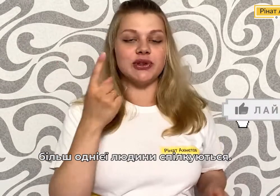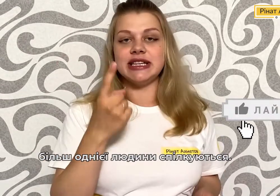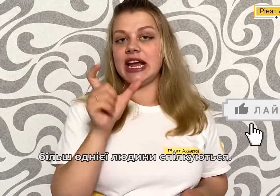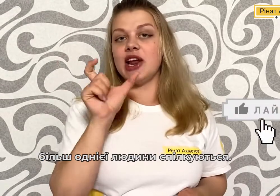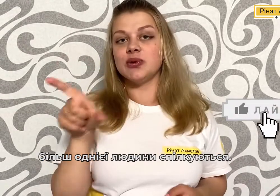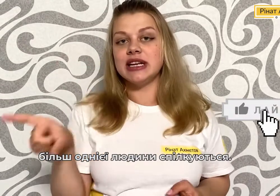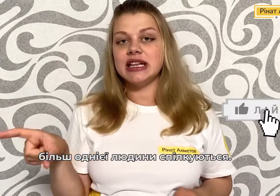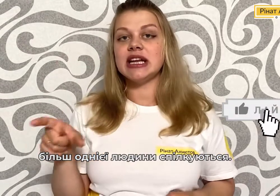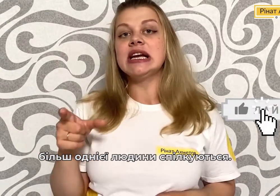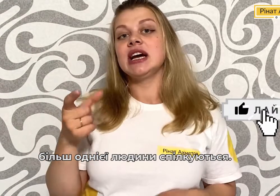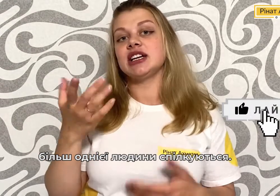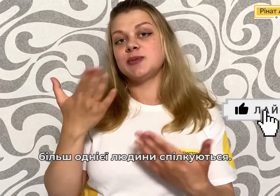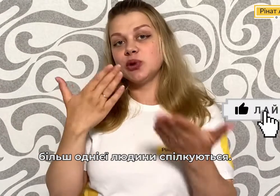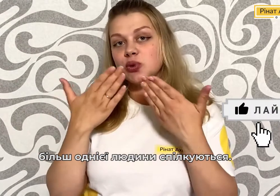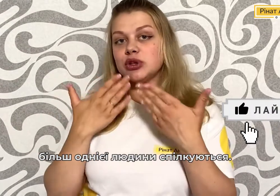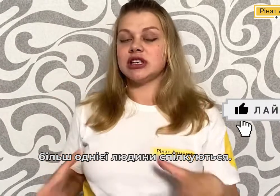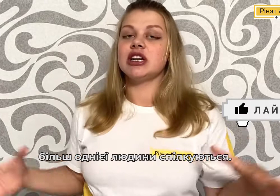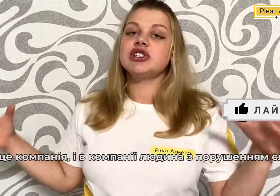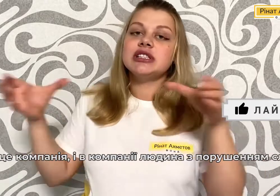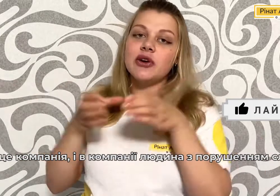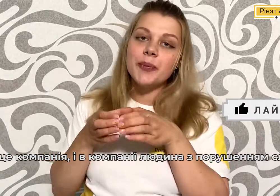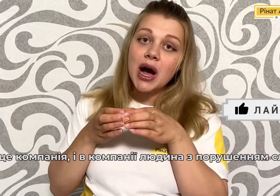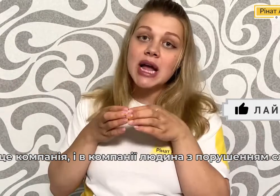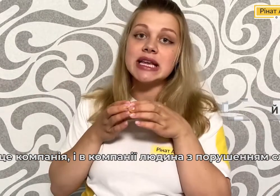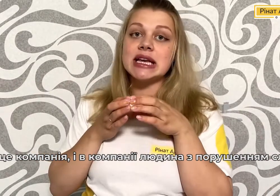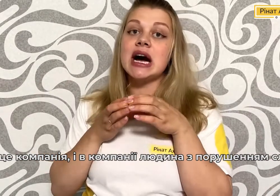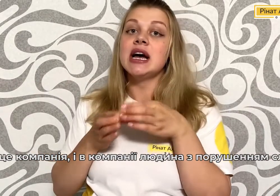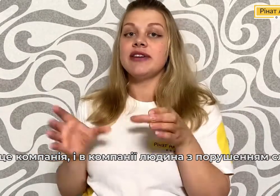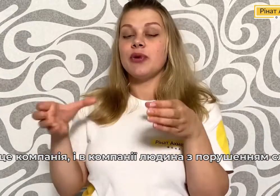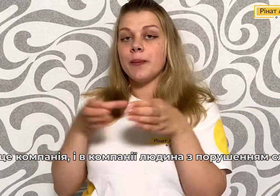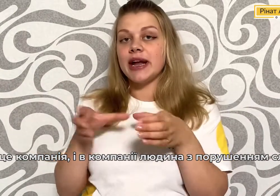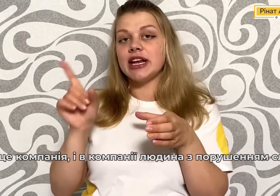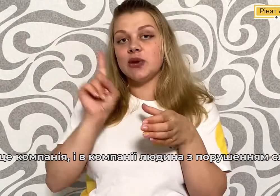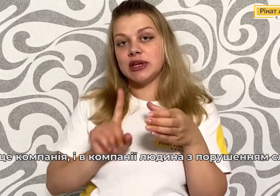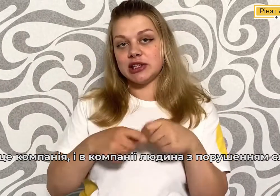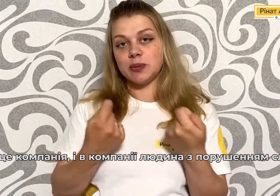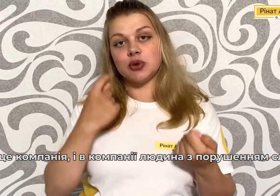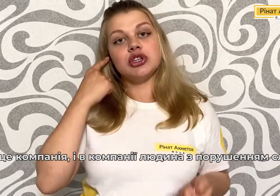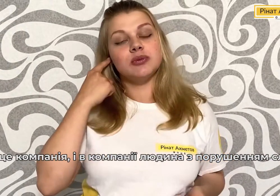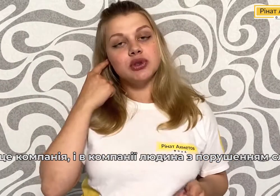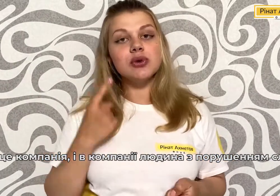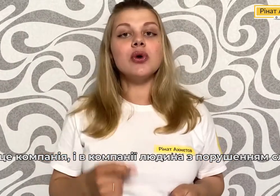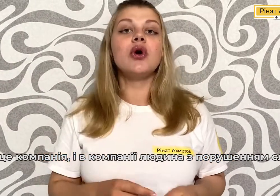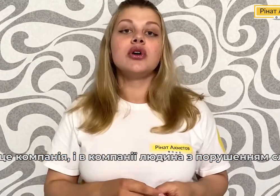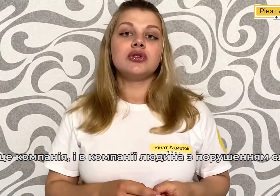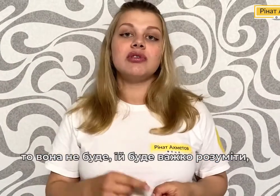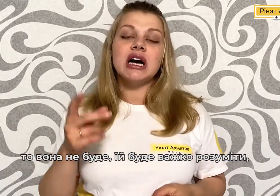однієї людини спілкуються Якщо це компанія і в компанії людина з порушенням слуху, то вона